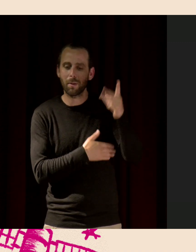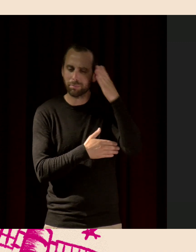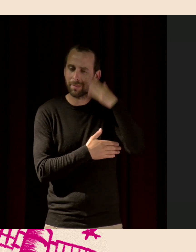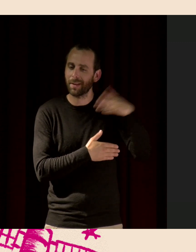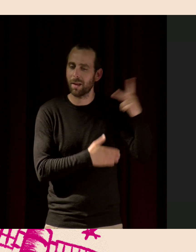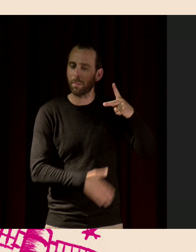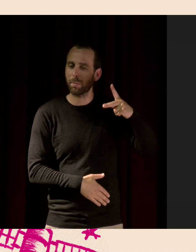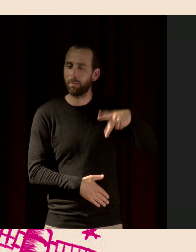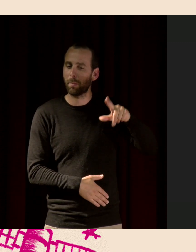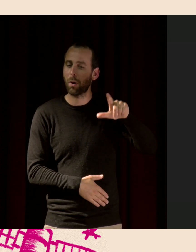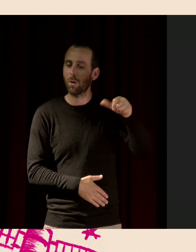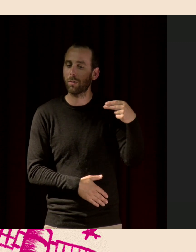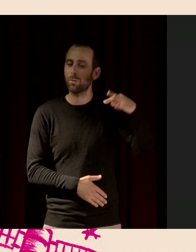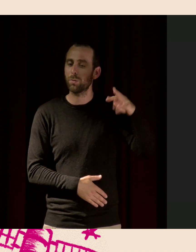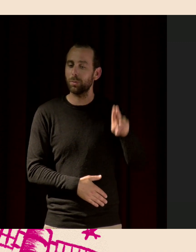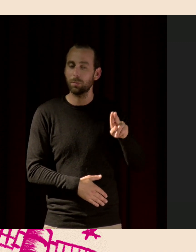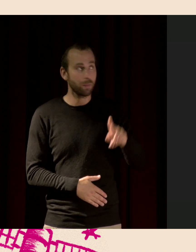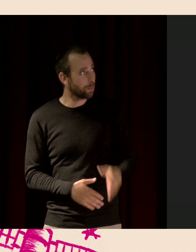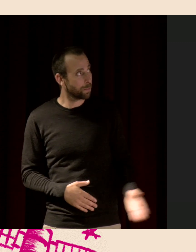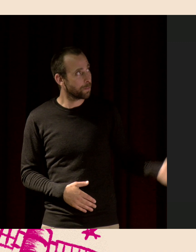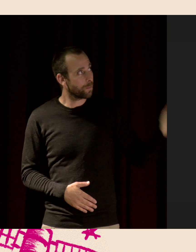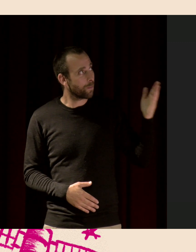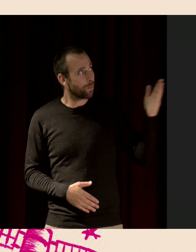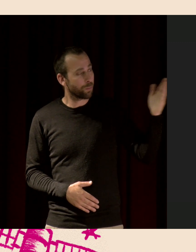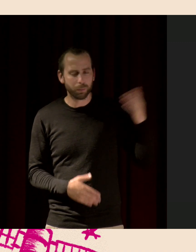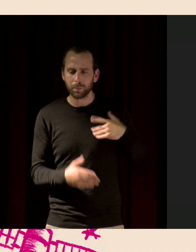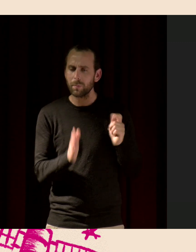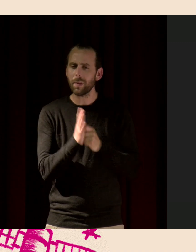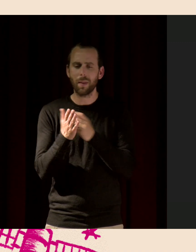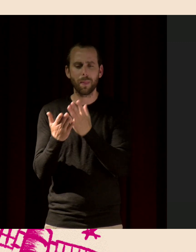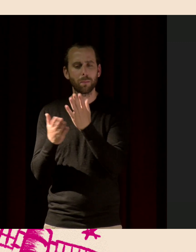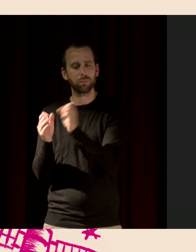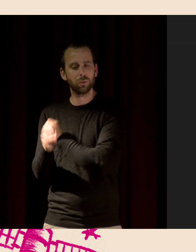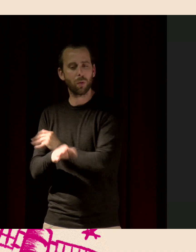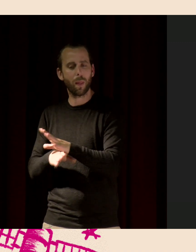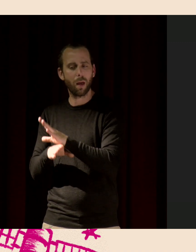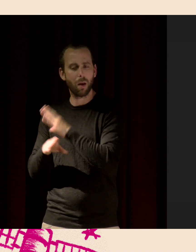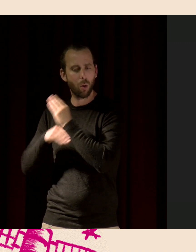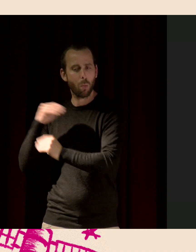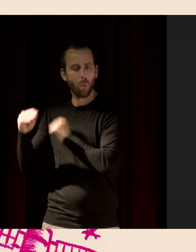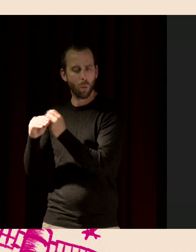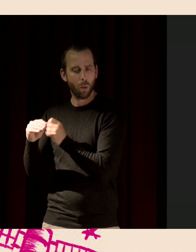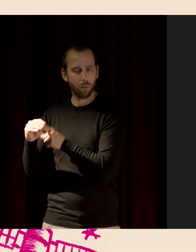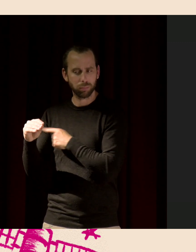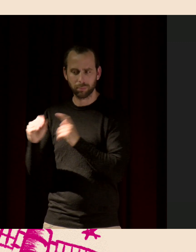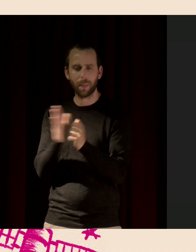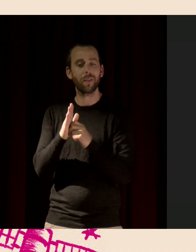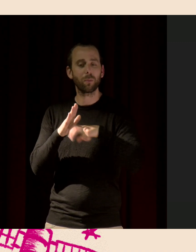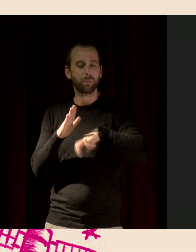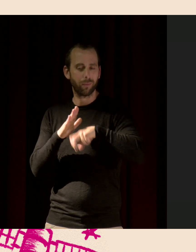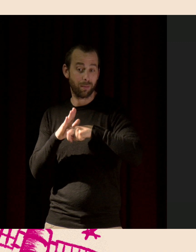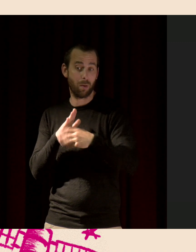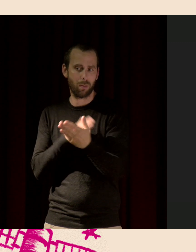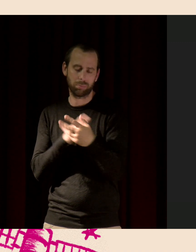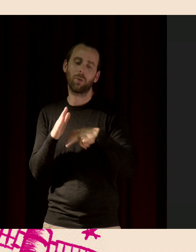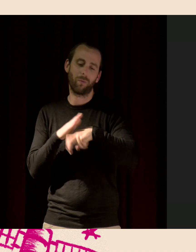quand on avait publié une tribune dans Le Monde au moment du confinement. Le confinement, évidemment, était un moment